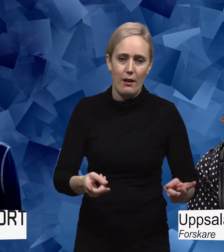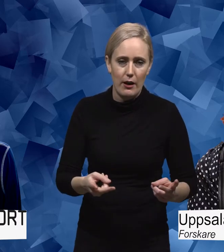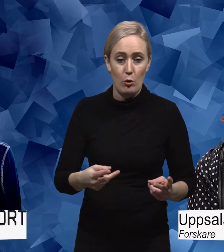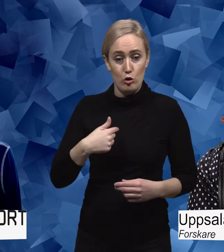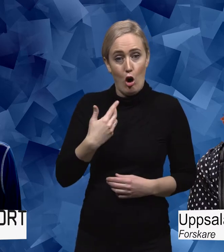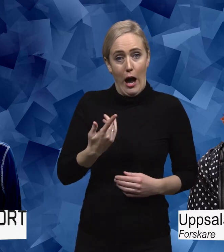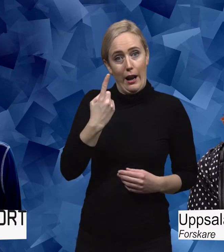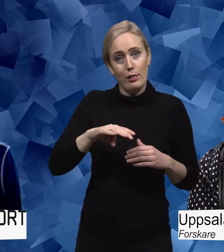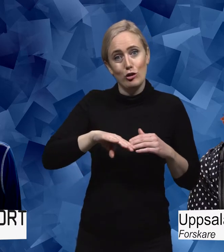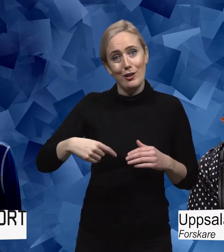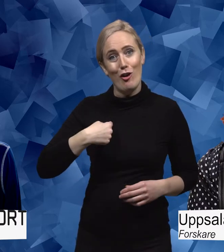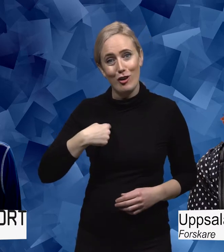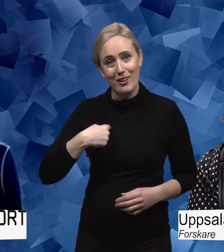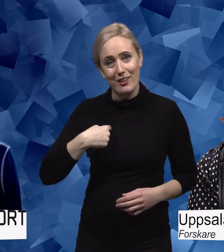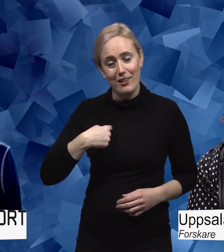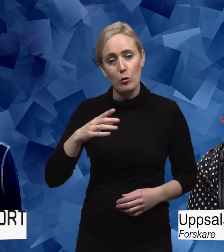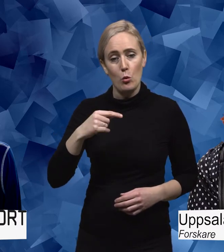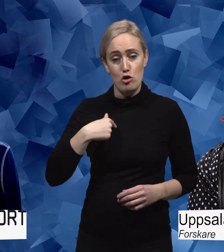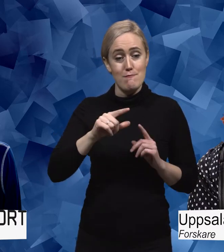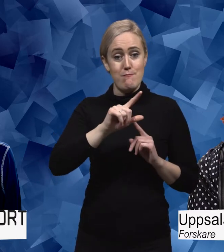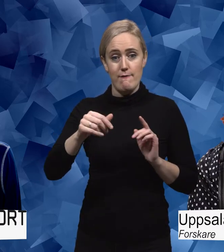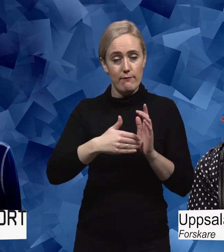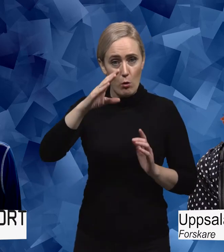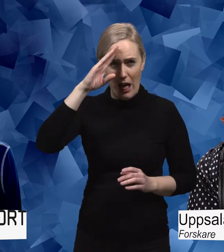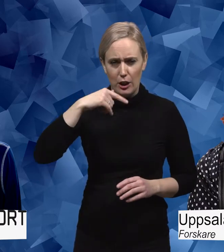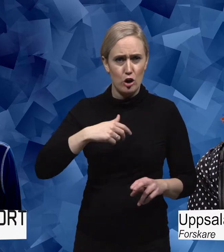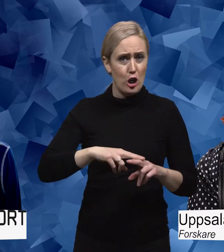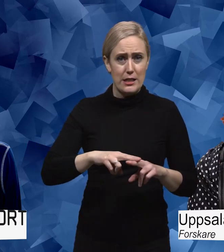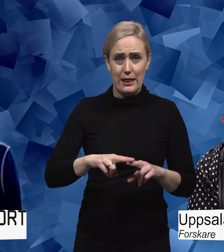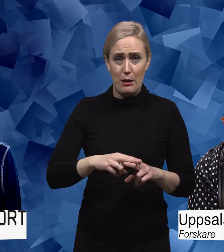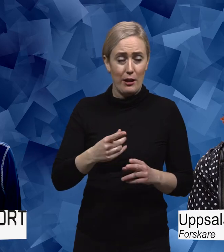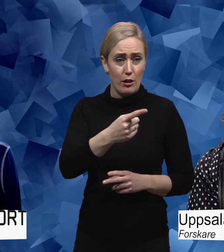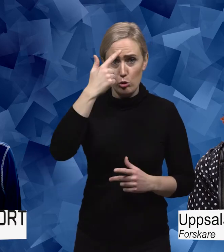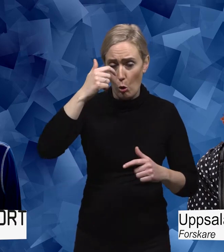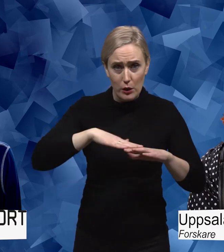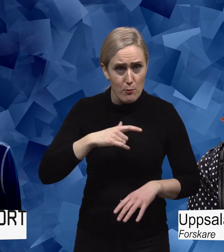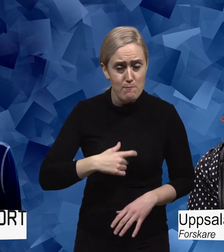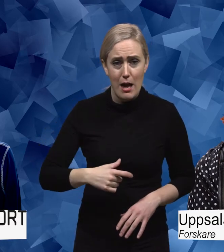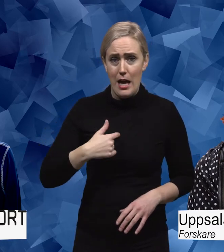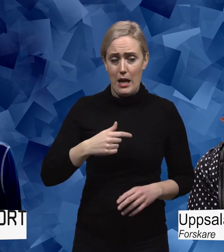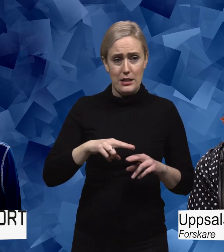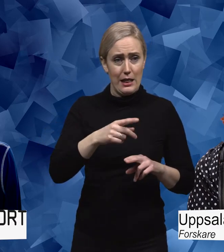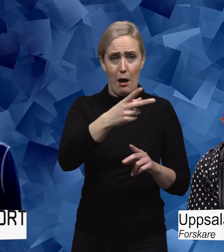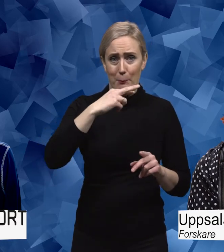undantaget. när jag gick därifrån så kände jag mig väldigt misstrodd, jag kände mig missförstådd, jag kände mig